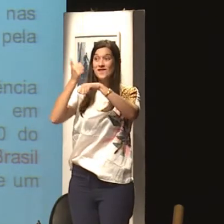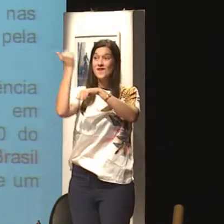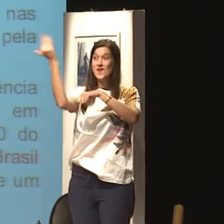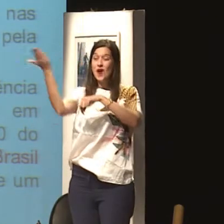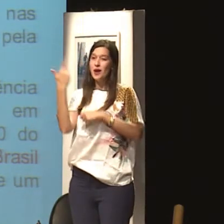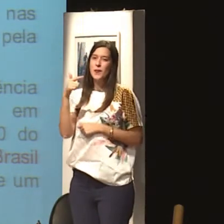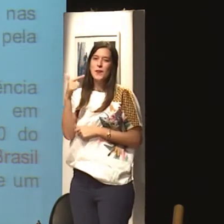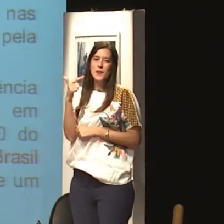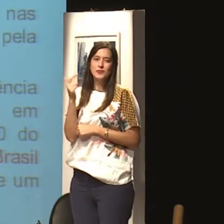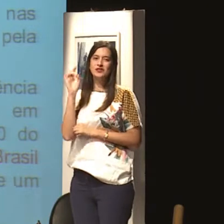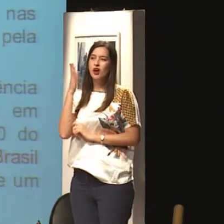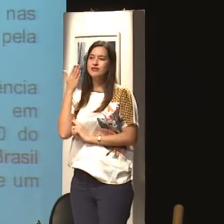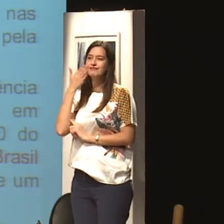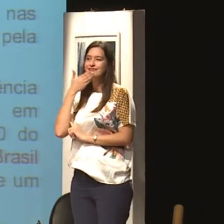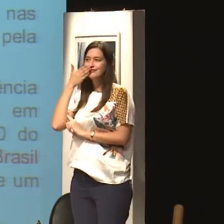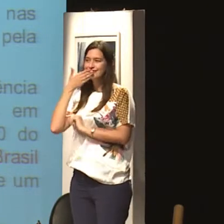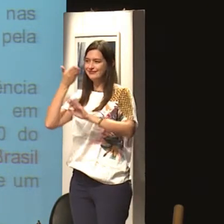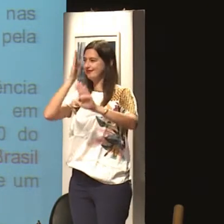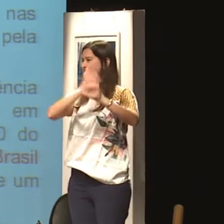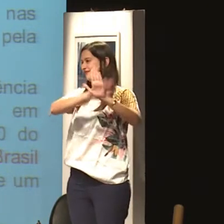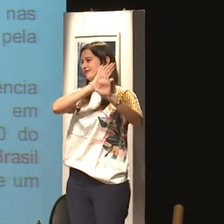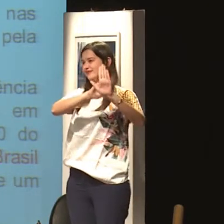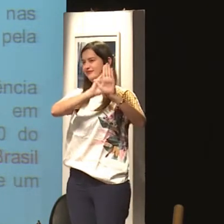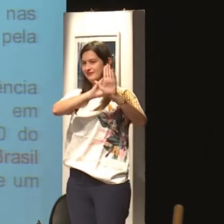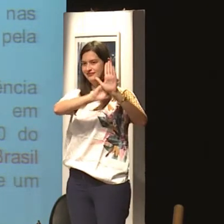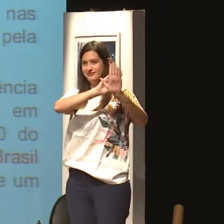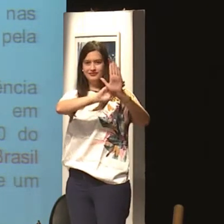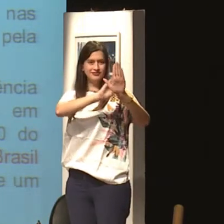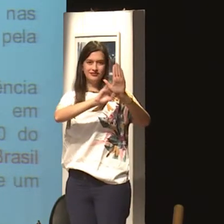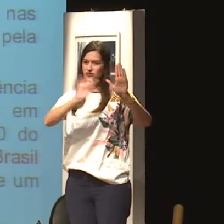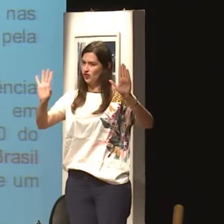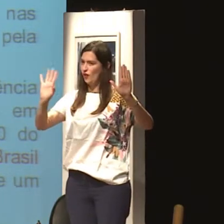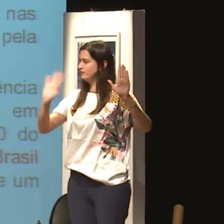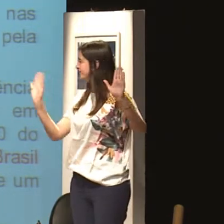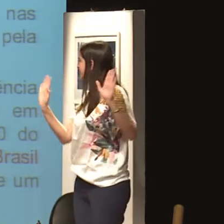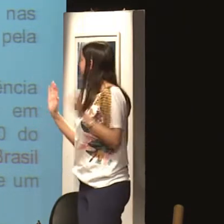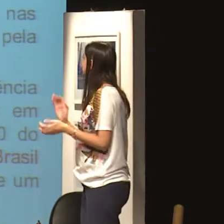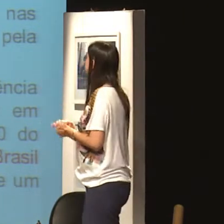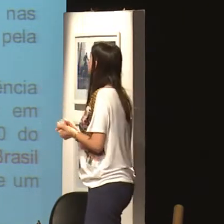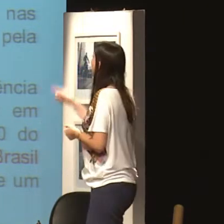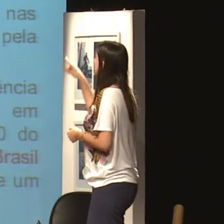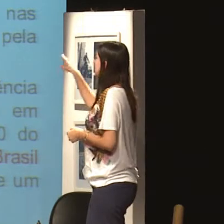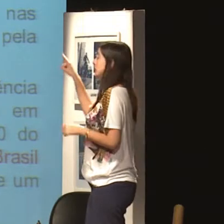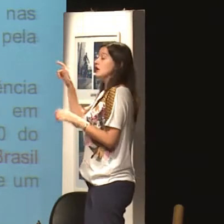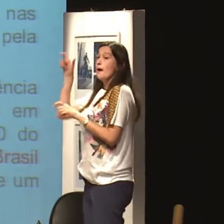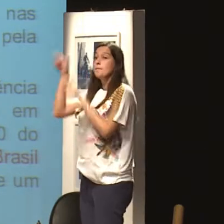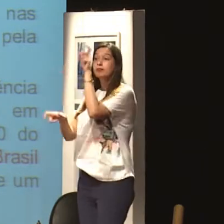Mas, na realidade, a prática, lá fora, é muito sutil, não é tão... é